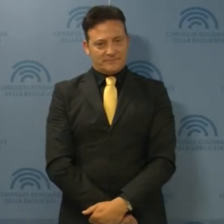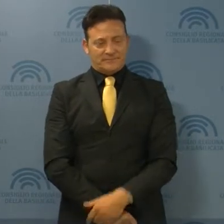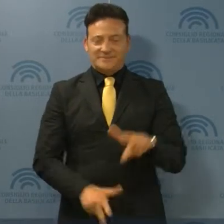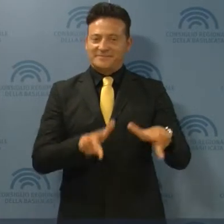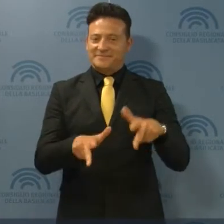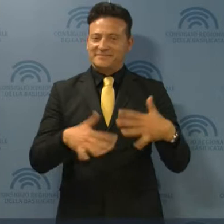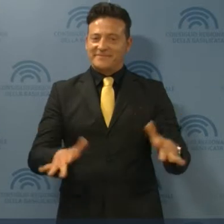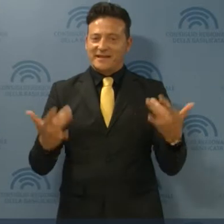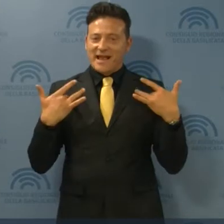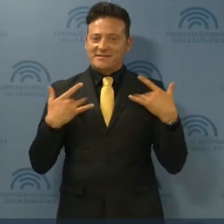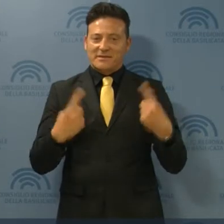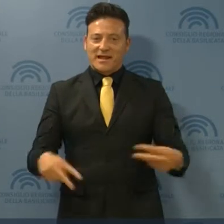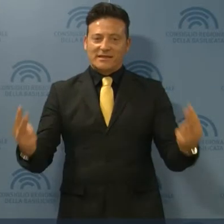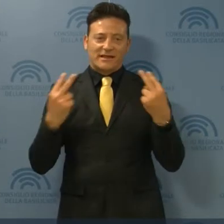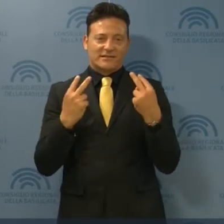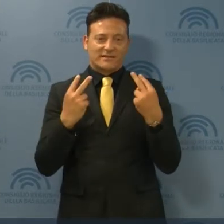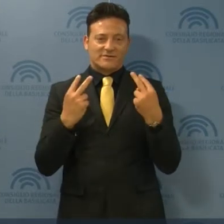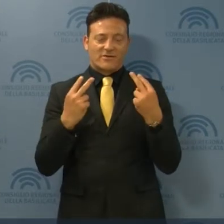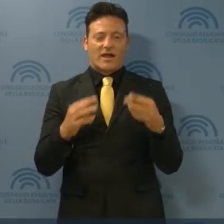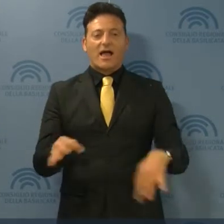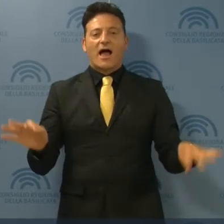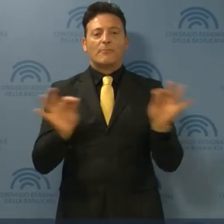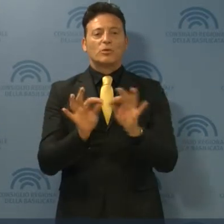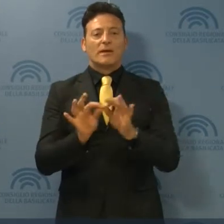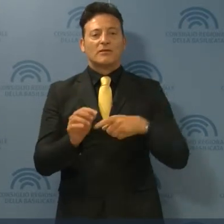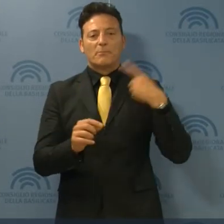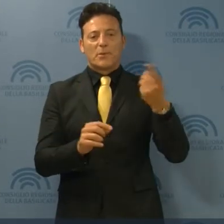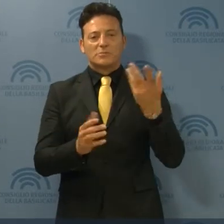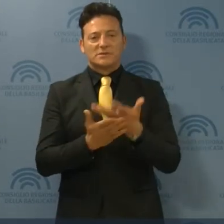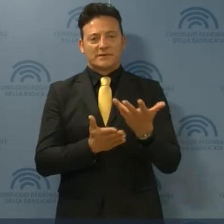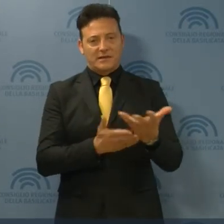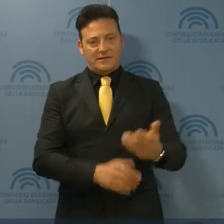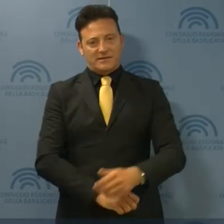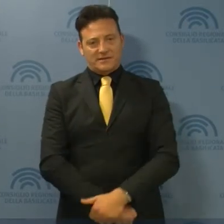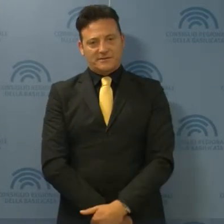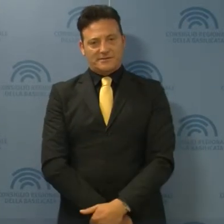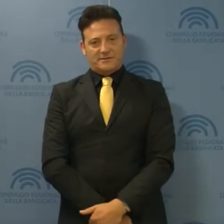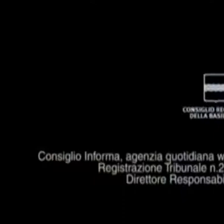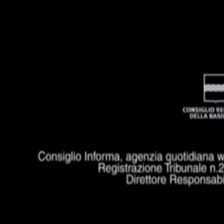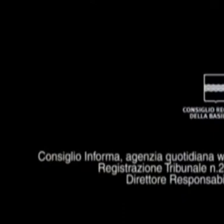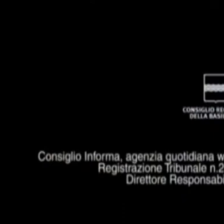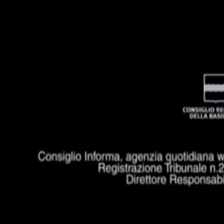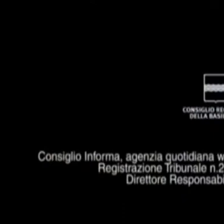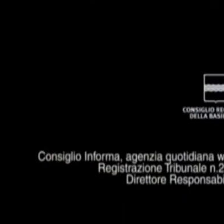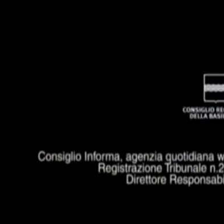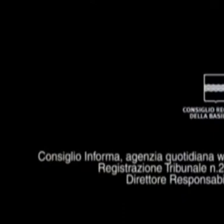E' grazie per la cortese attenzione. Appuntamento alla prossima edizione.